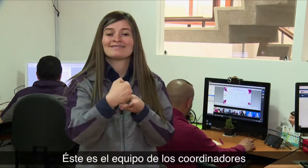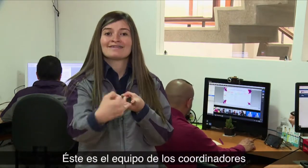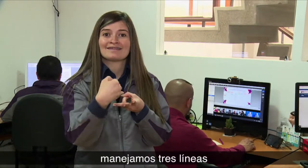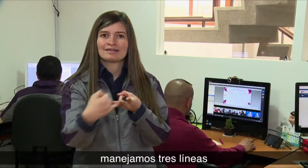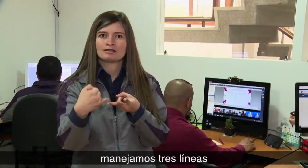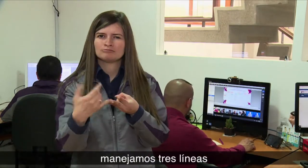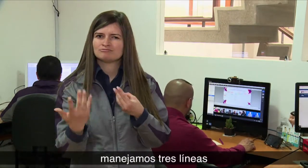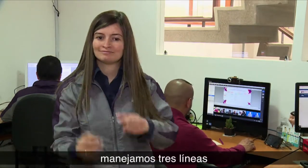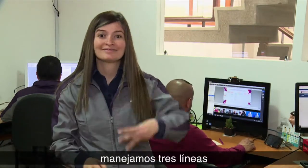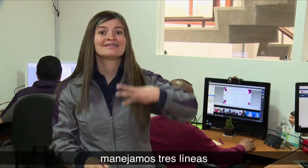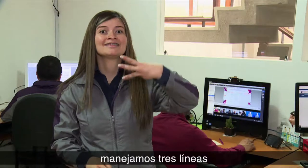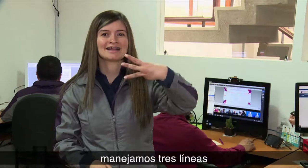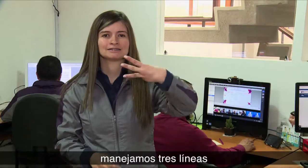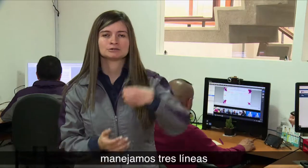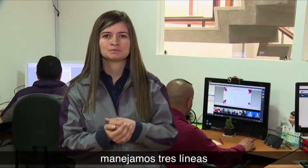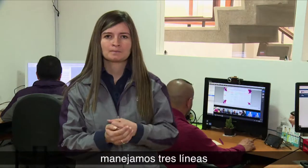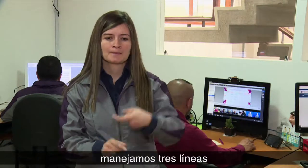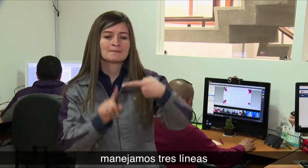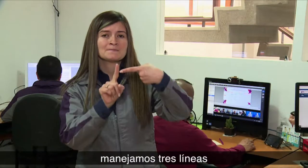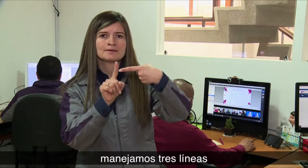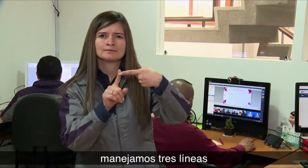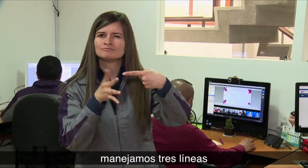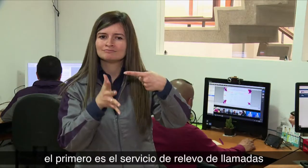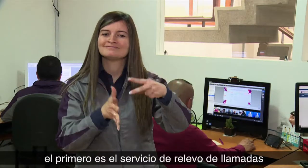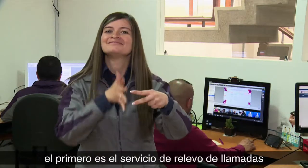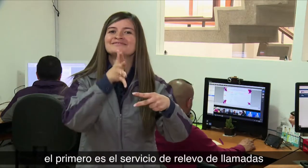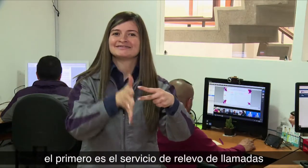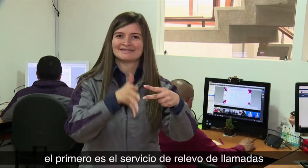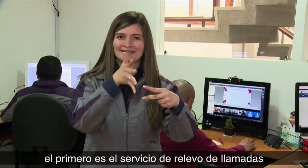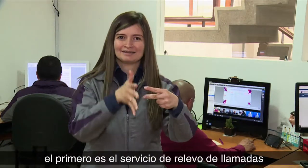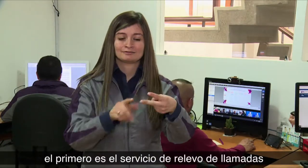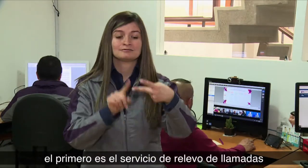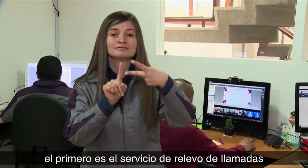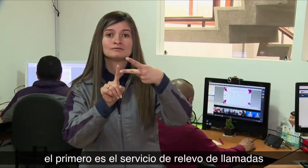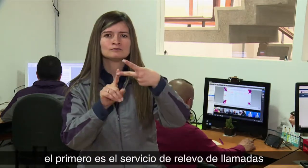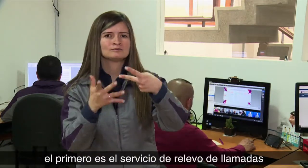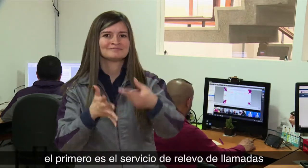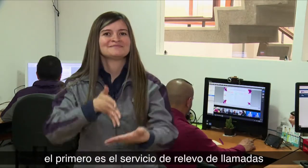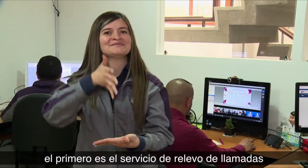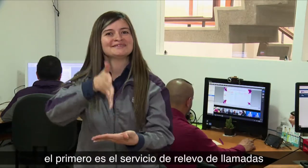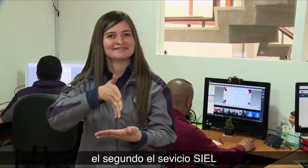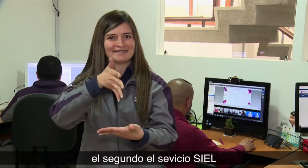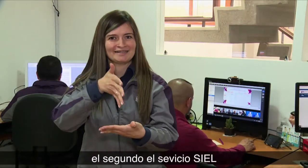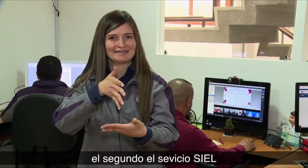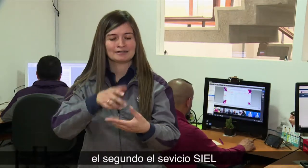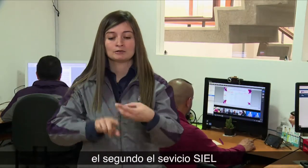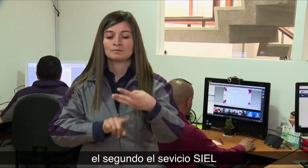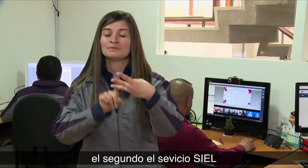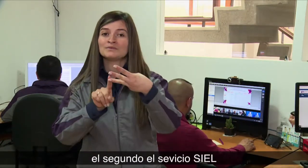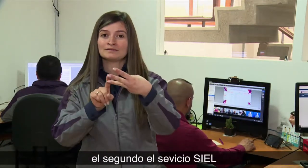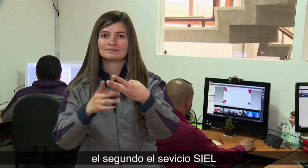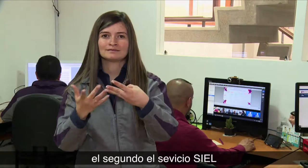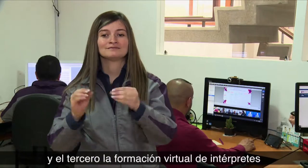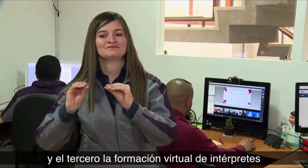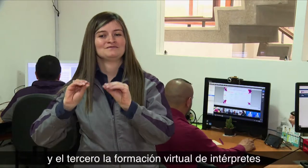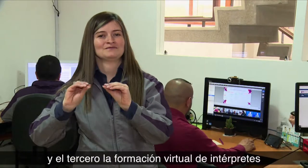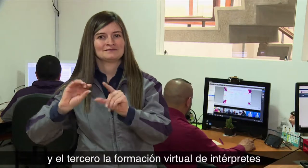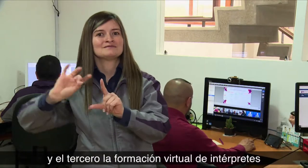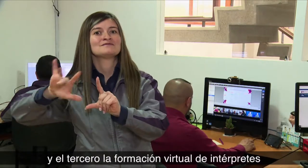Manejamos tres líneas. El primero es el servicio de relevo de llamadas, el segundo el servicio CIEL y el tercero es la